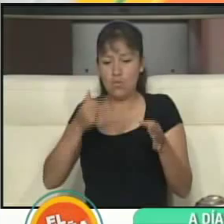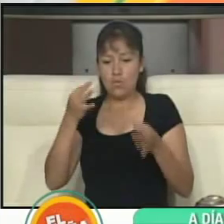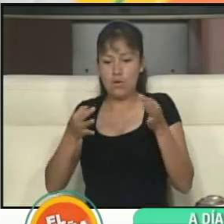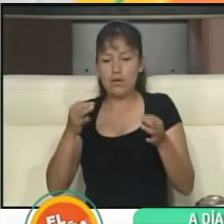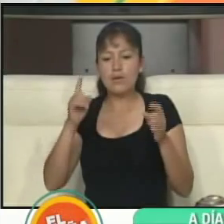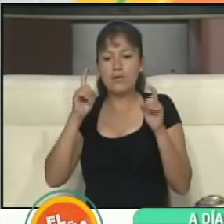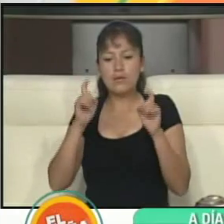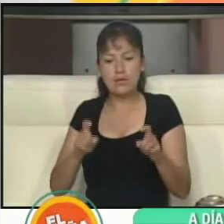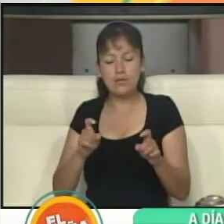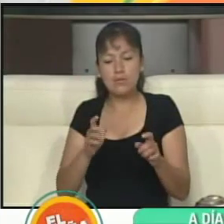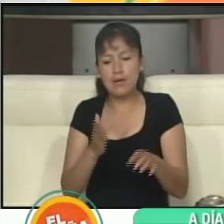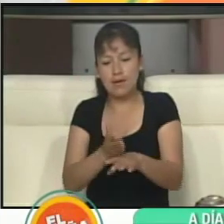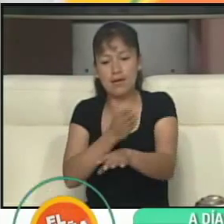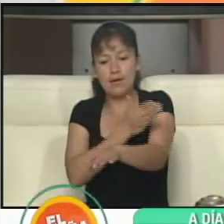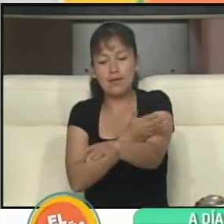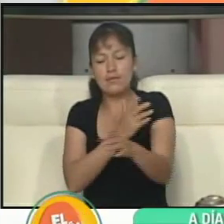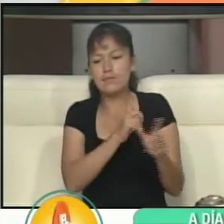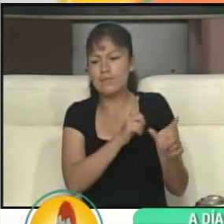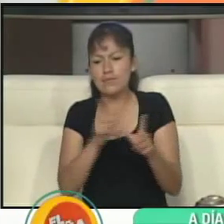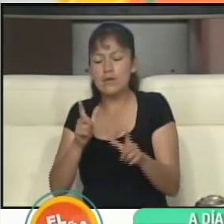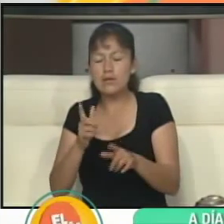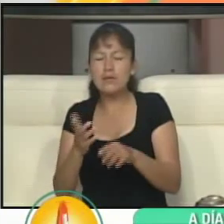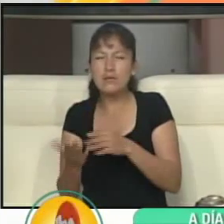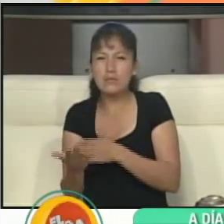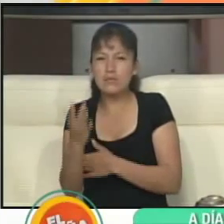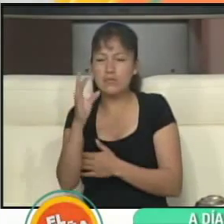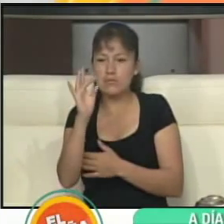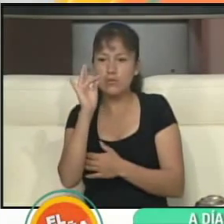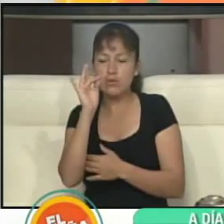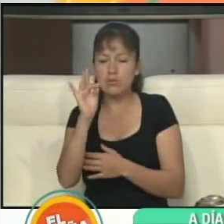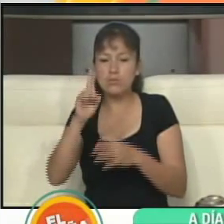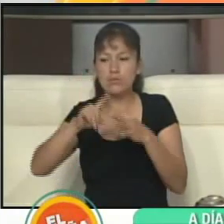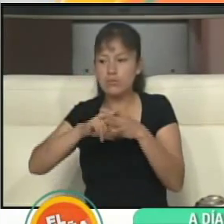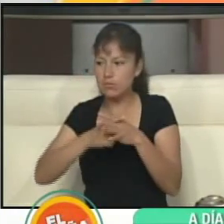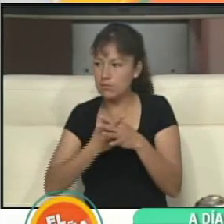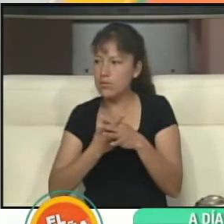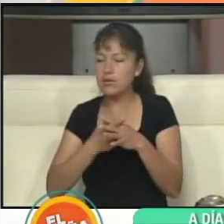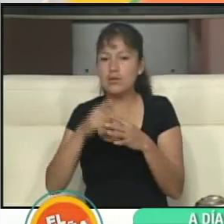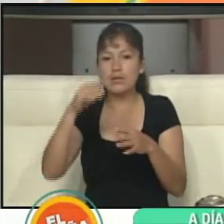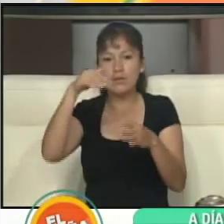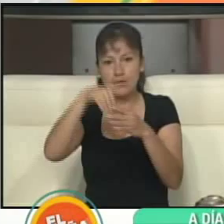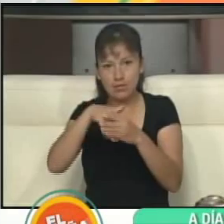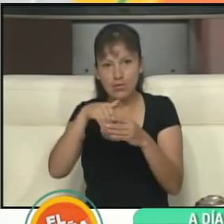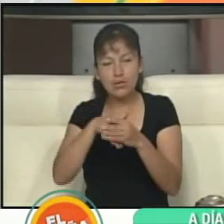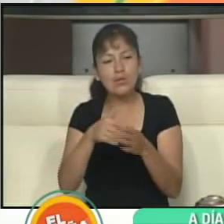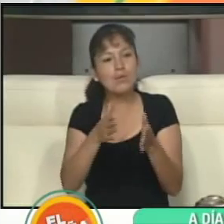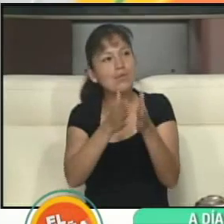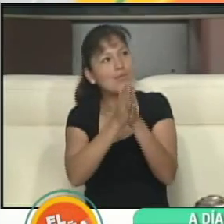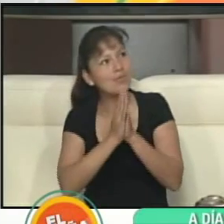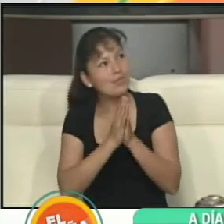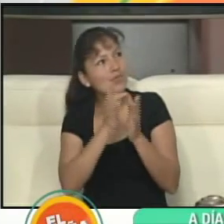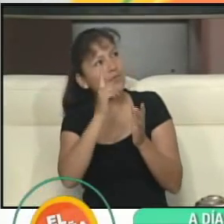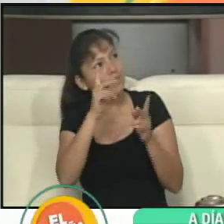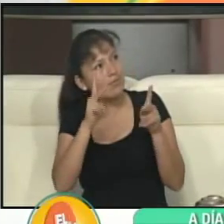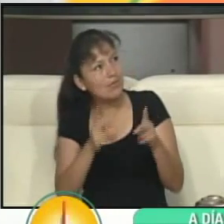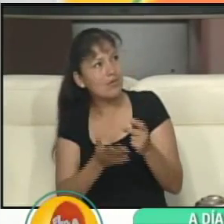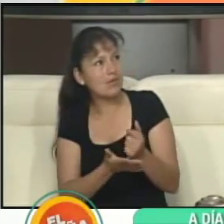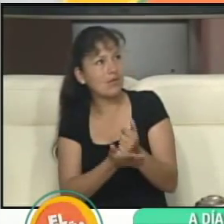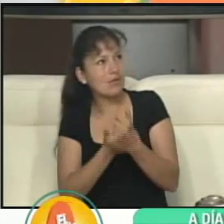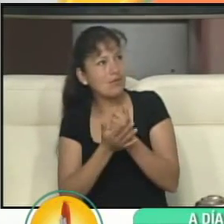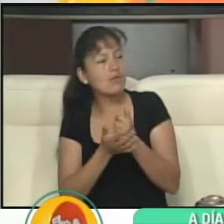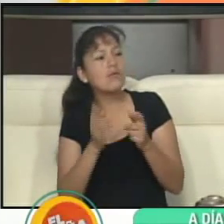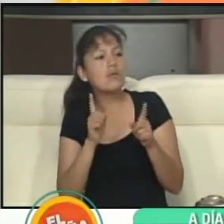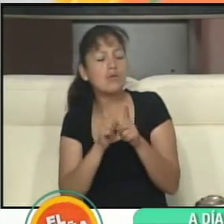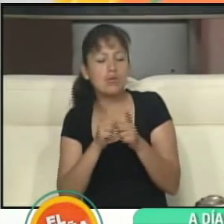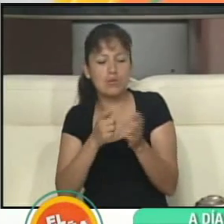estar todos preparados. Desde las 8 de la mañana va a ser la emisión de los votos. Bueno, ahora vamos a pedir tal vez a un elector que nos acompañe con su cédula